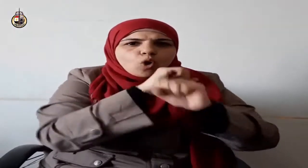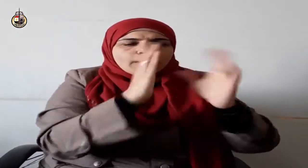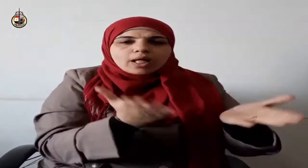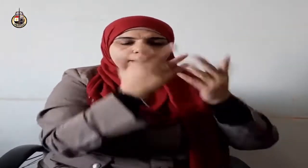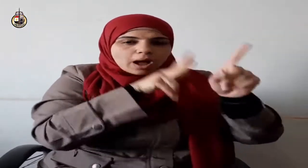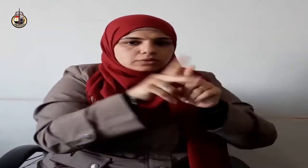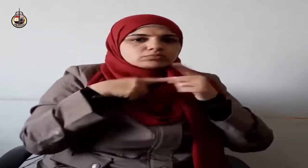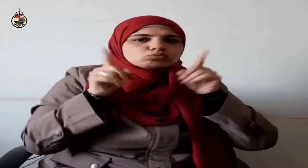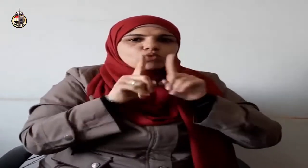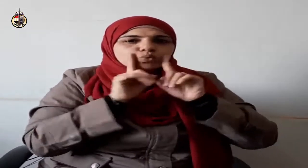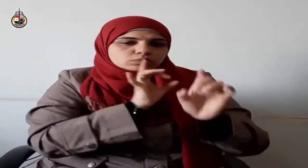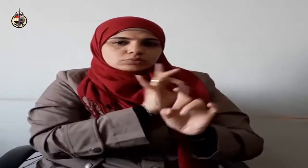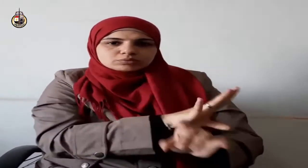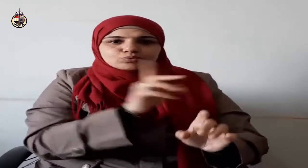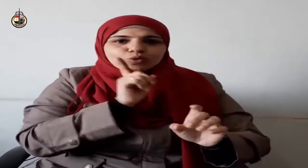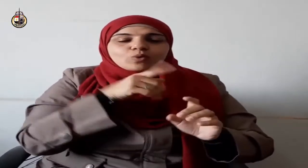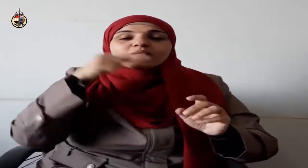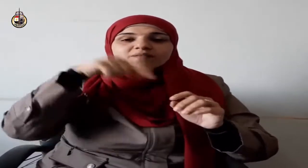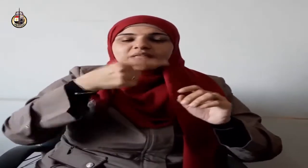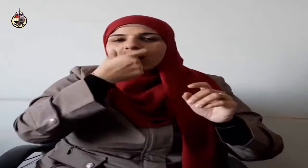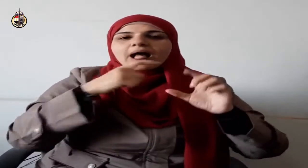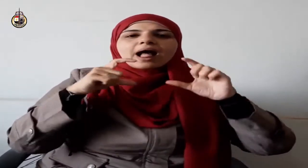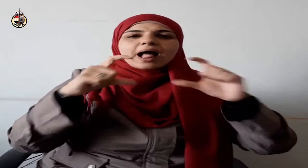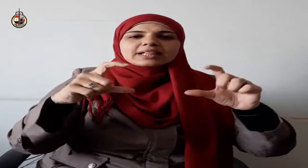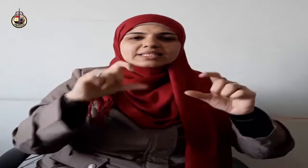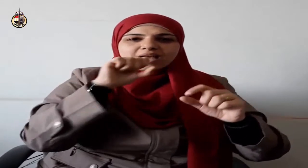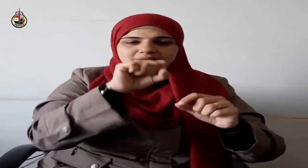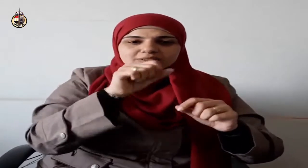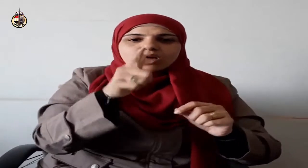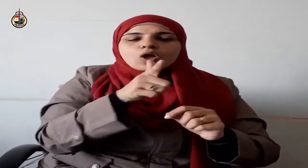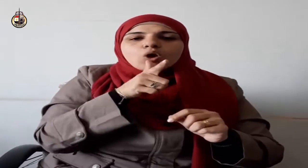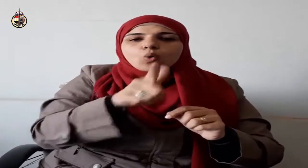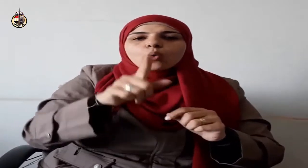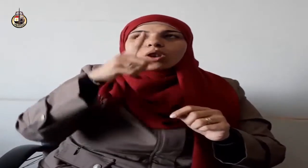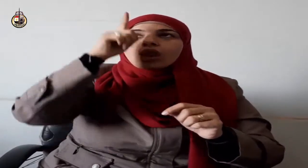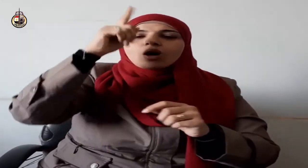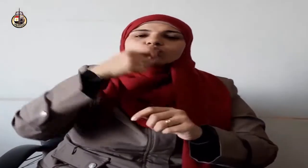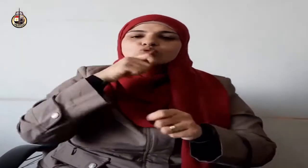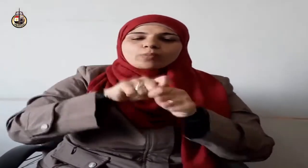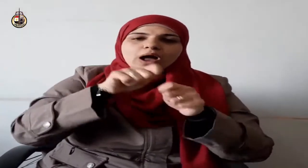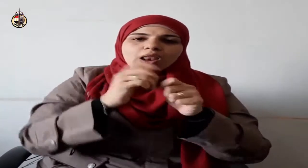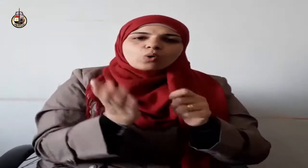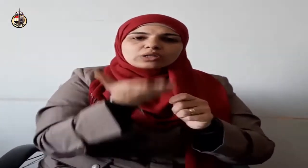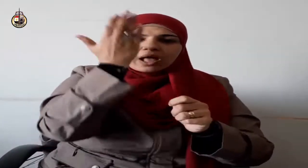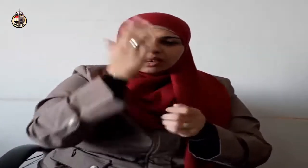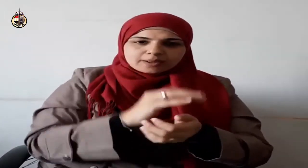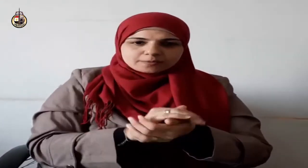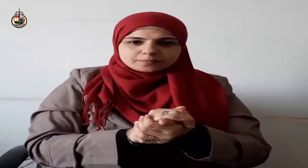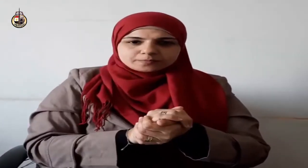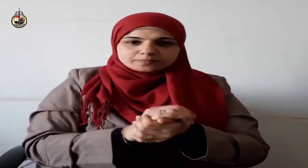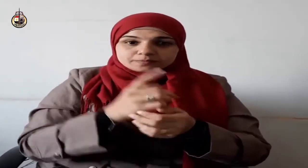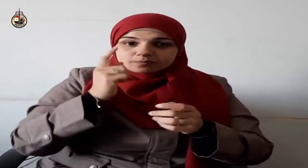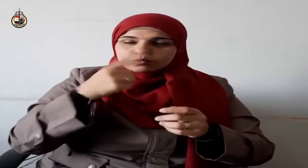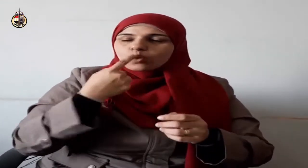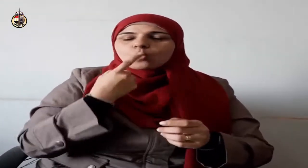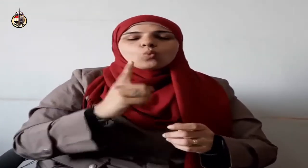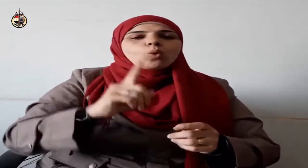ولقد راوته عن نفسه فاستعصم ففضل استشعار المعية